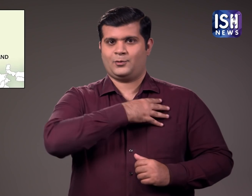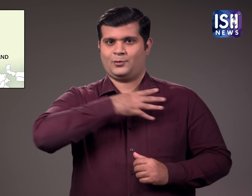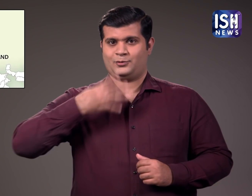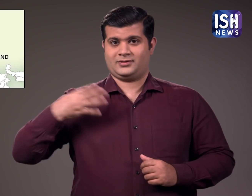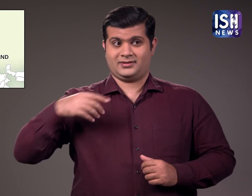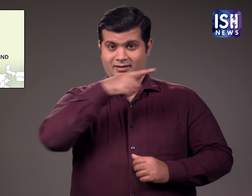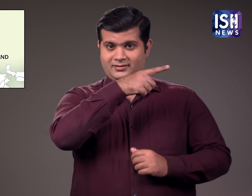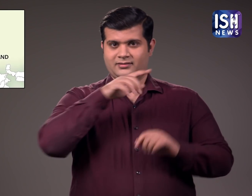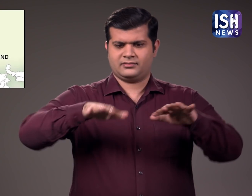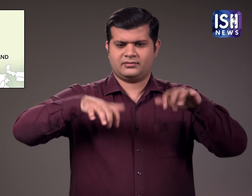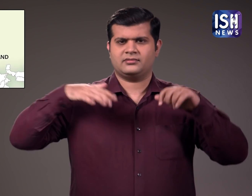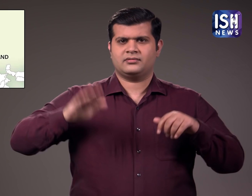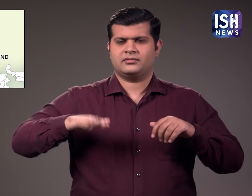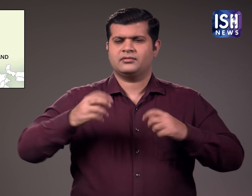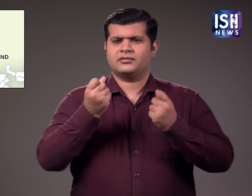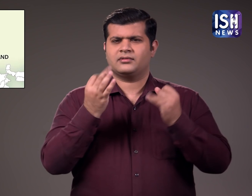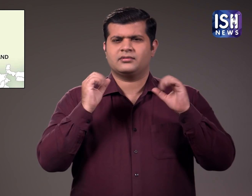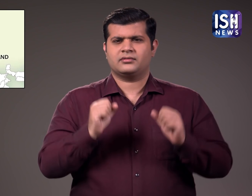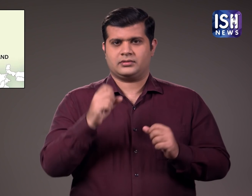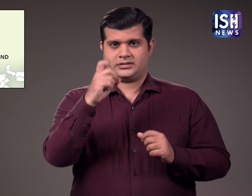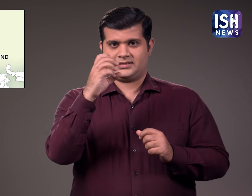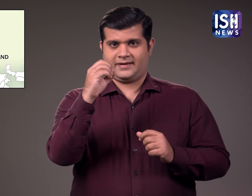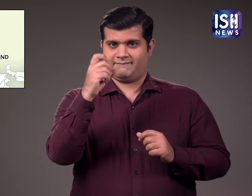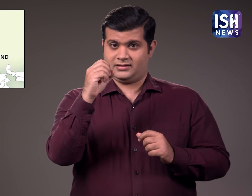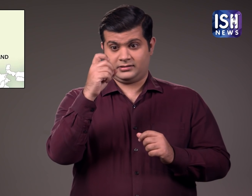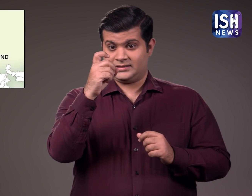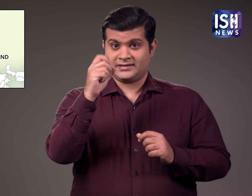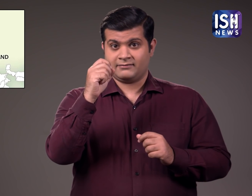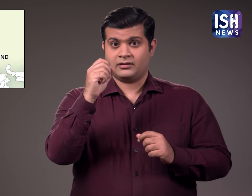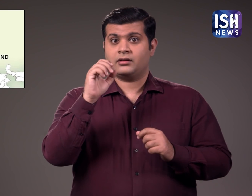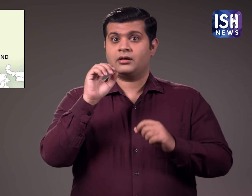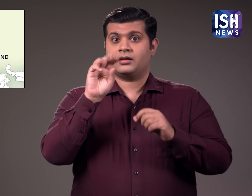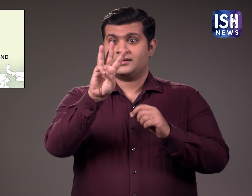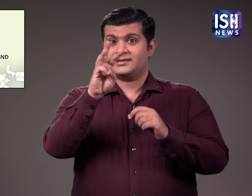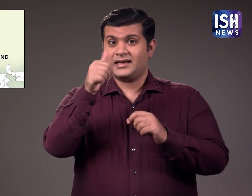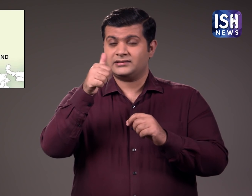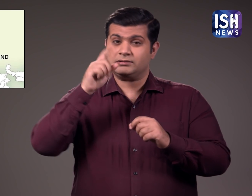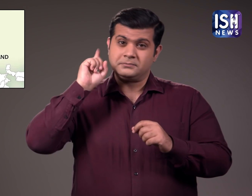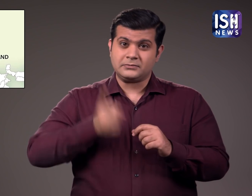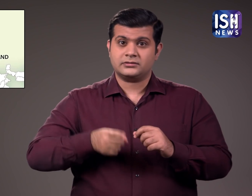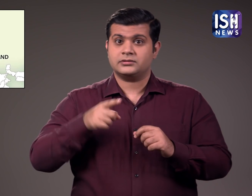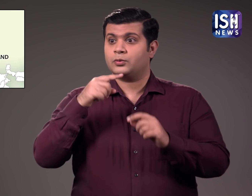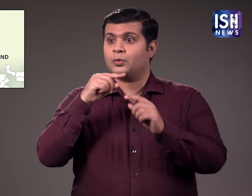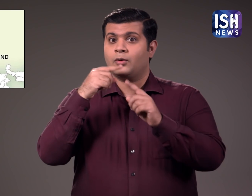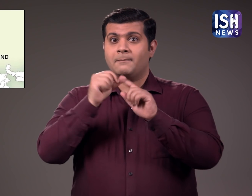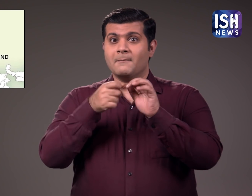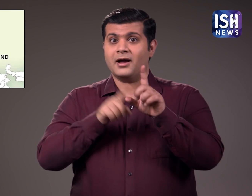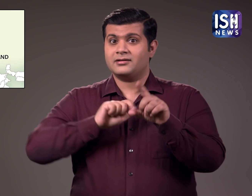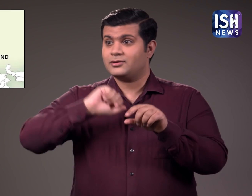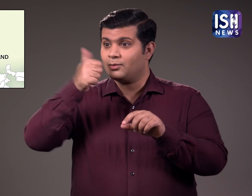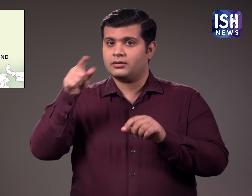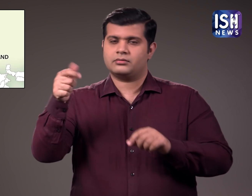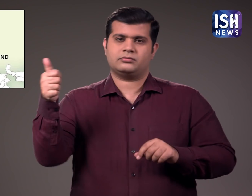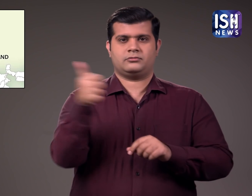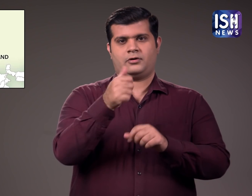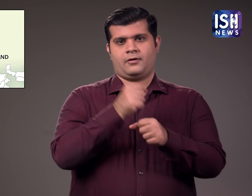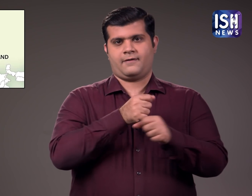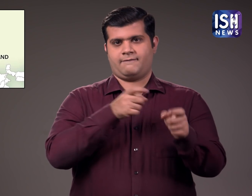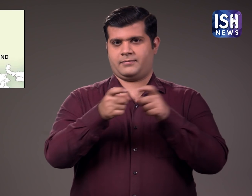विधानसभा की कुल 70 सीटे है सरकार बढाने के लिए किसी पार्टी को 36 सीटों के वहुमत की जरुवत होती है